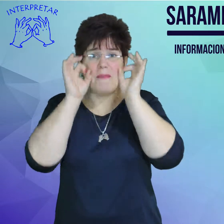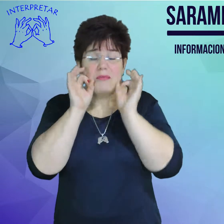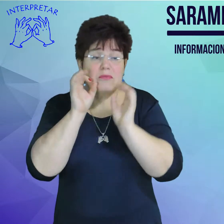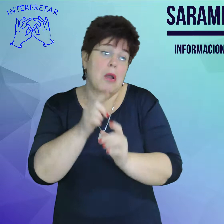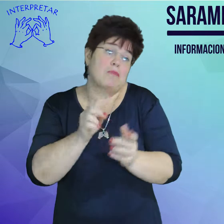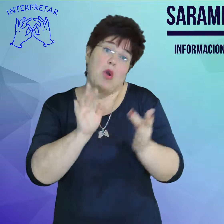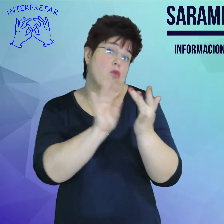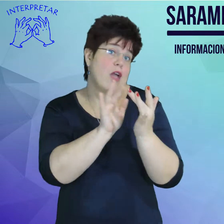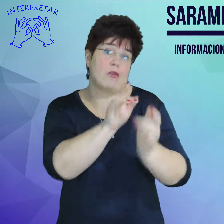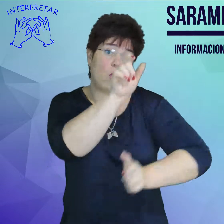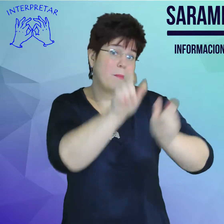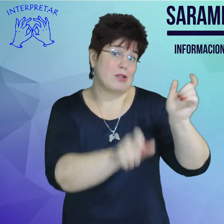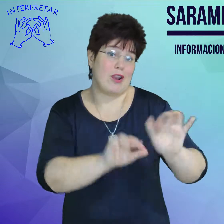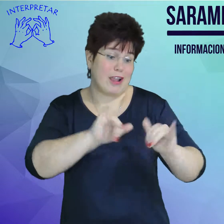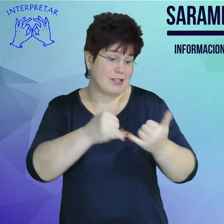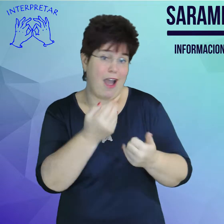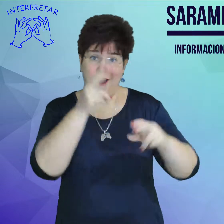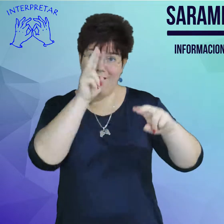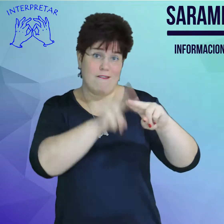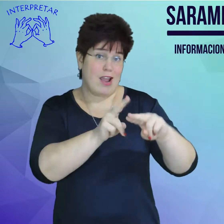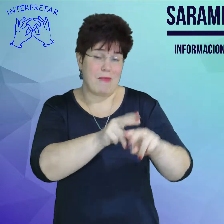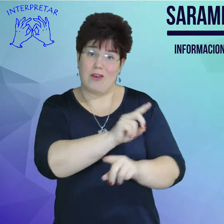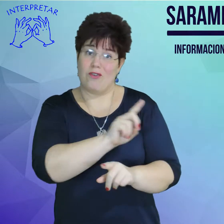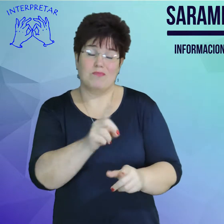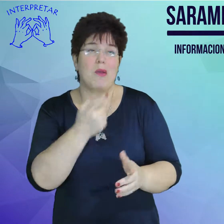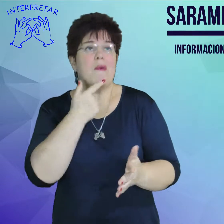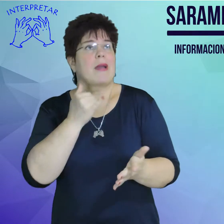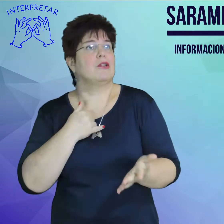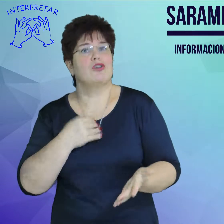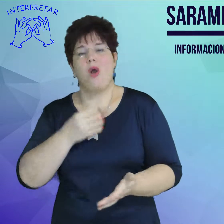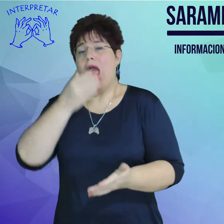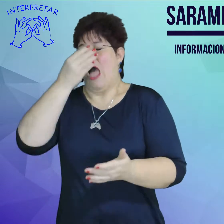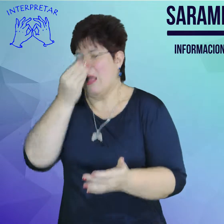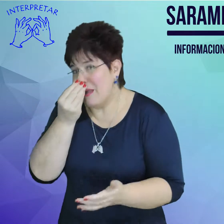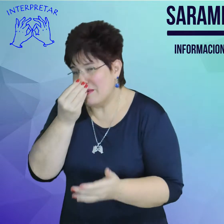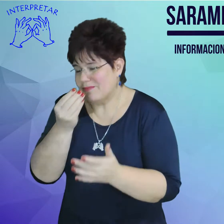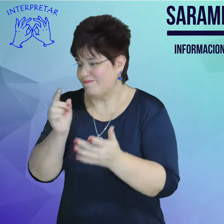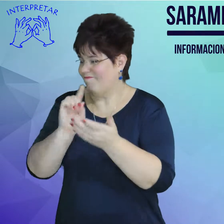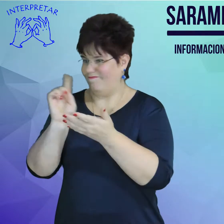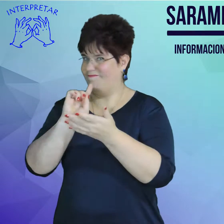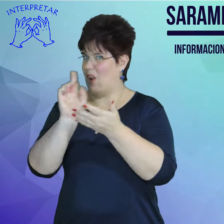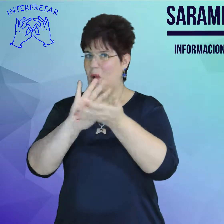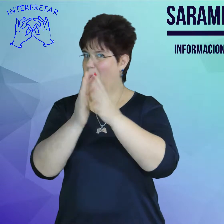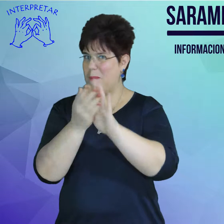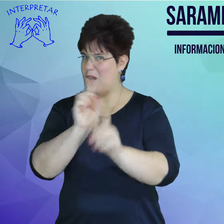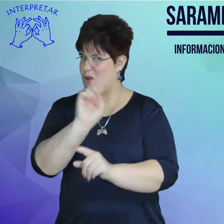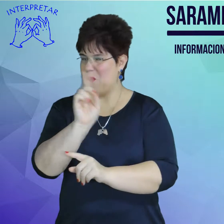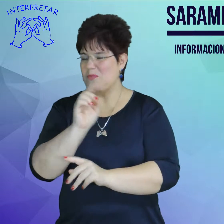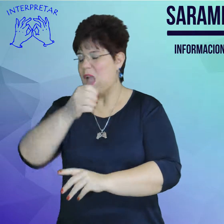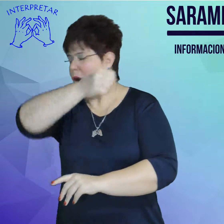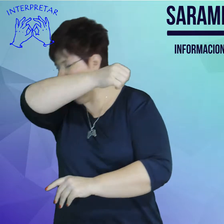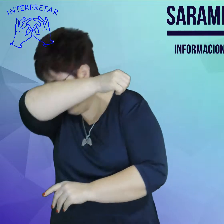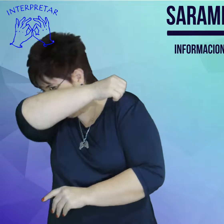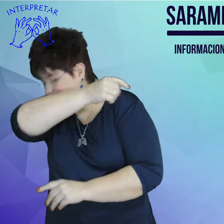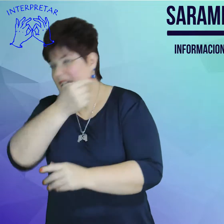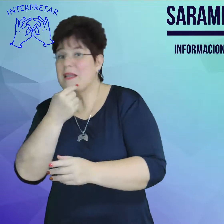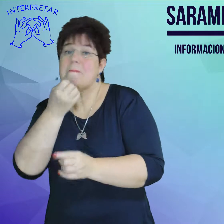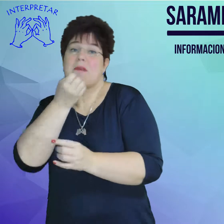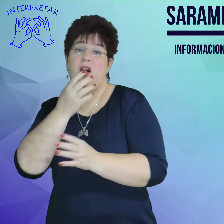cubrirnos al tosero y al estornudar con el pliegue de codo, no con las manos porque podemos contaminar las manos y transmitirlo, buena higiene de